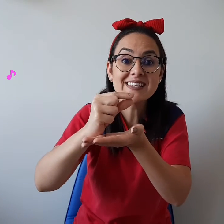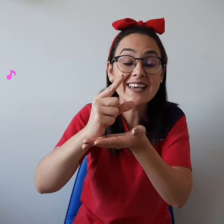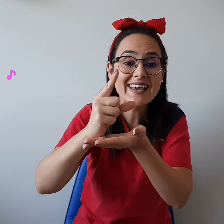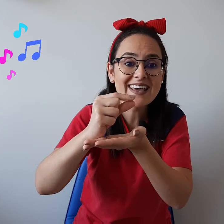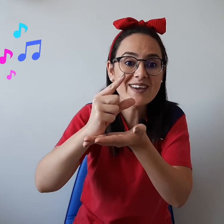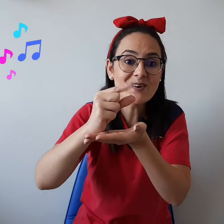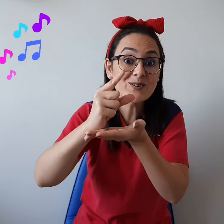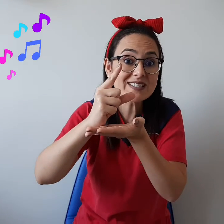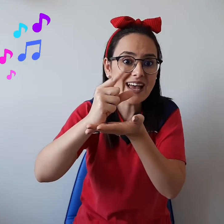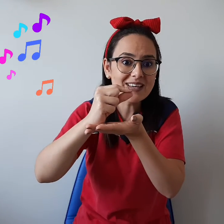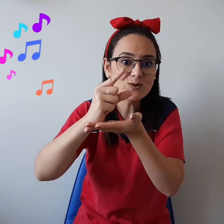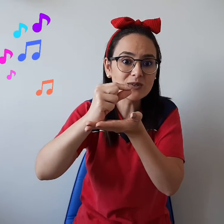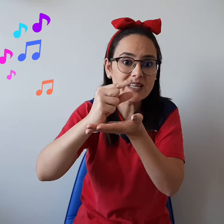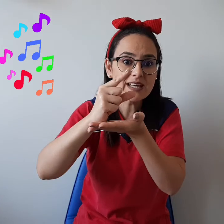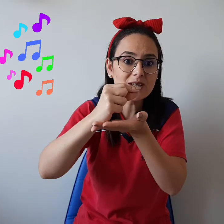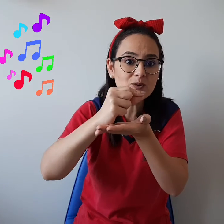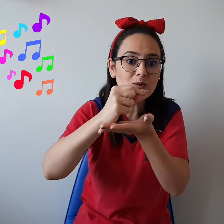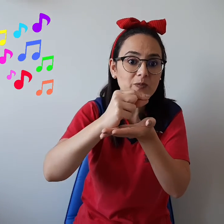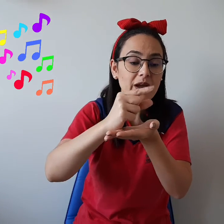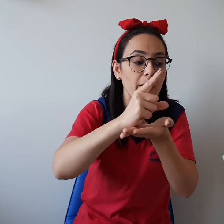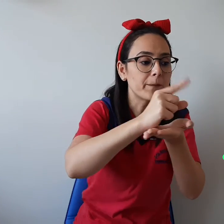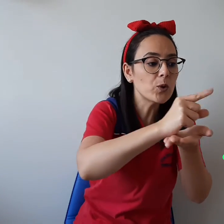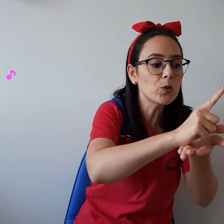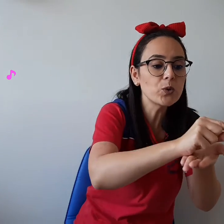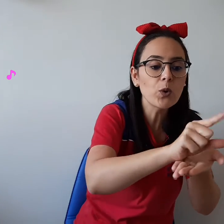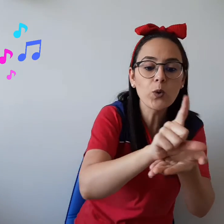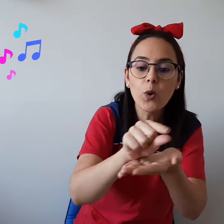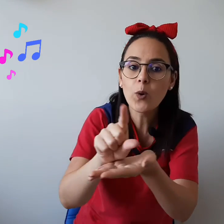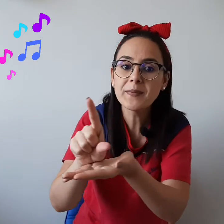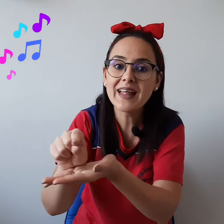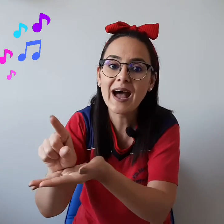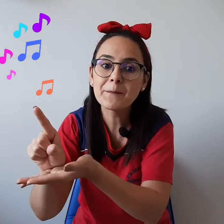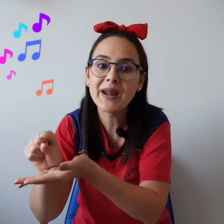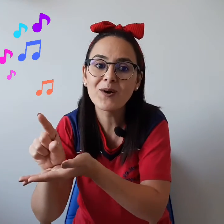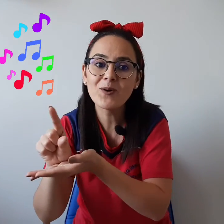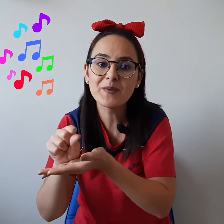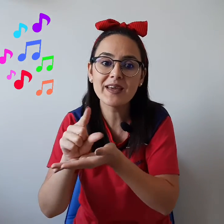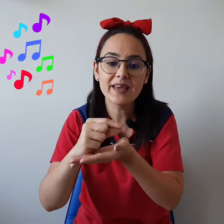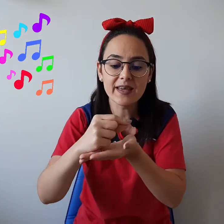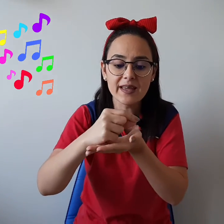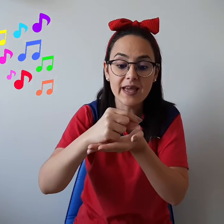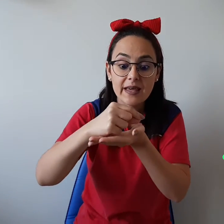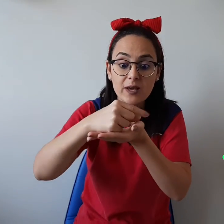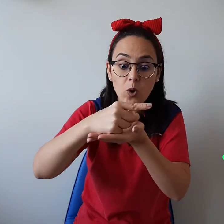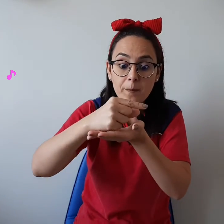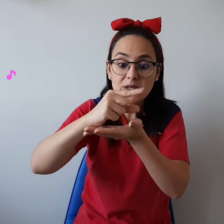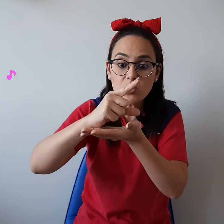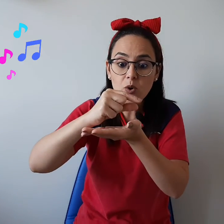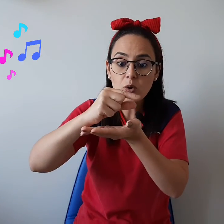nasceu Saiu do ninho Procurou comida para comer E começou,